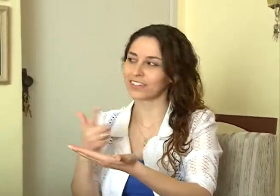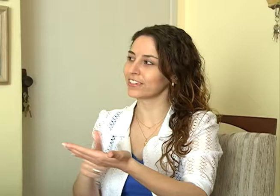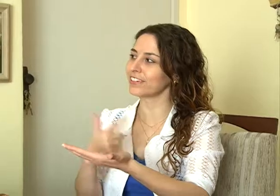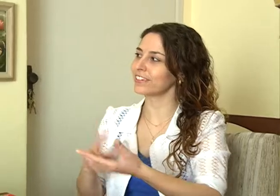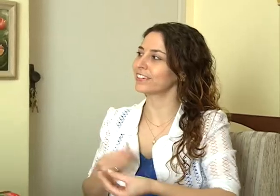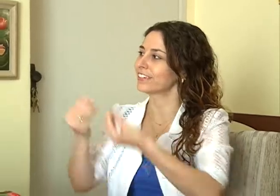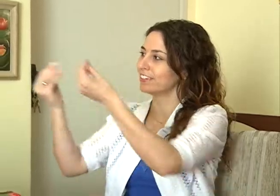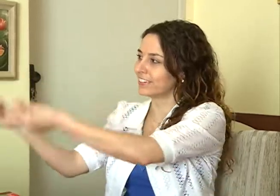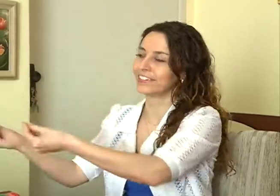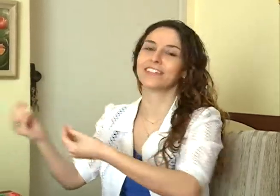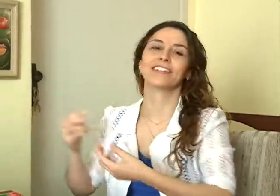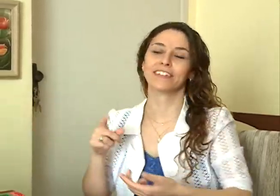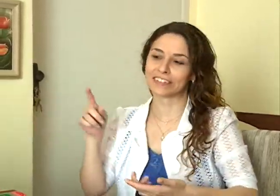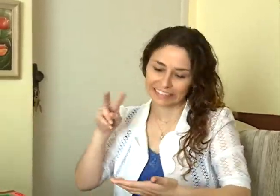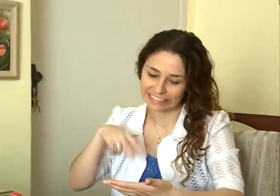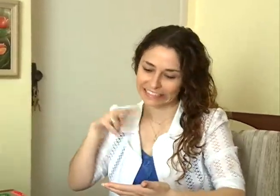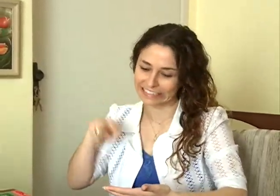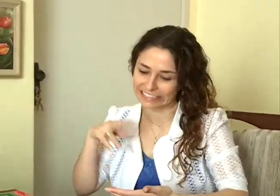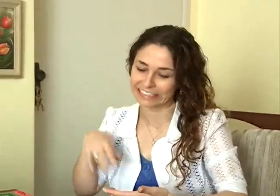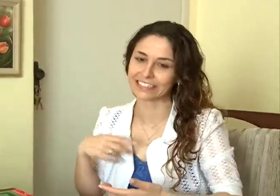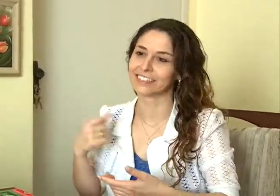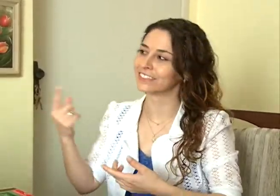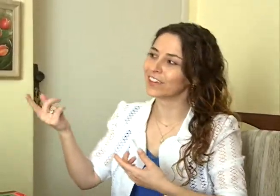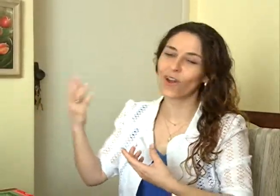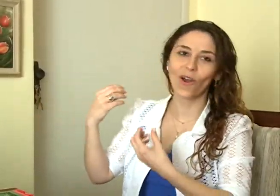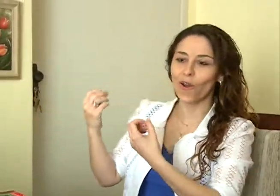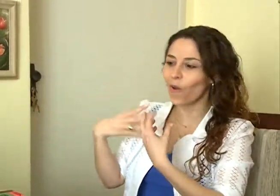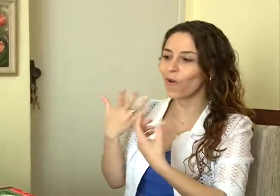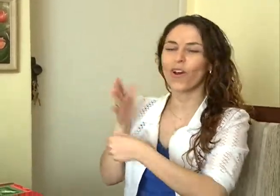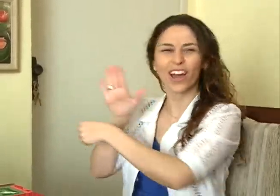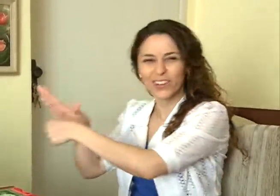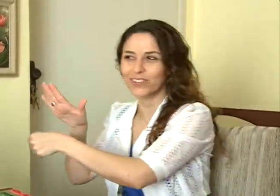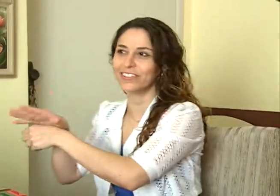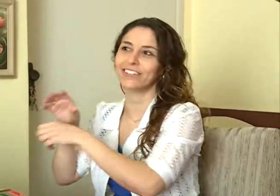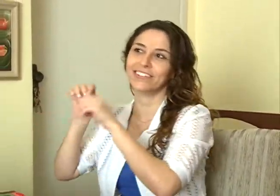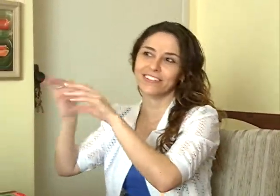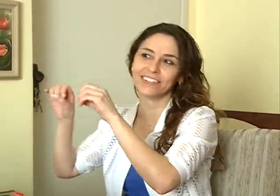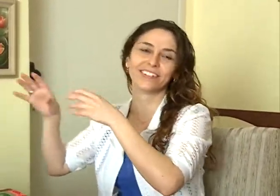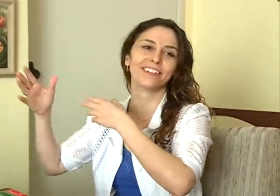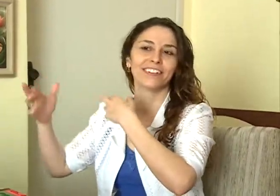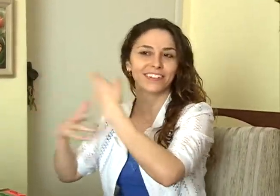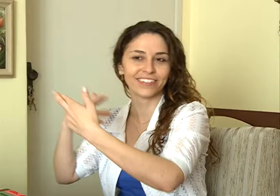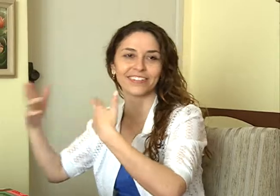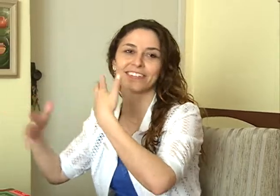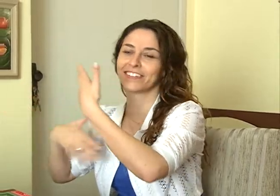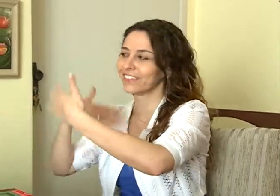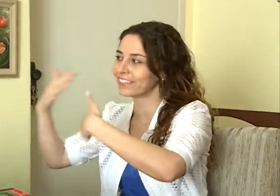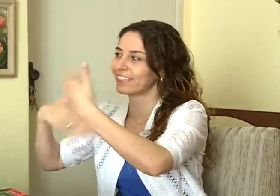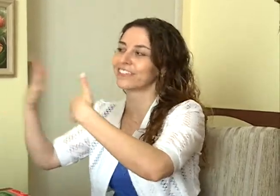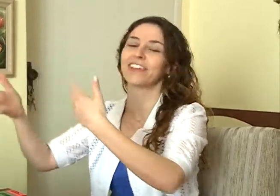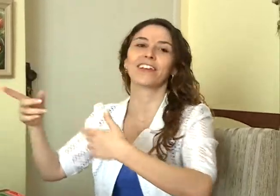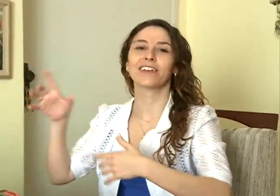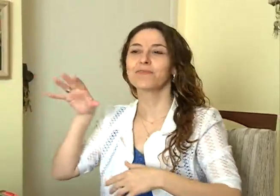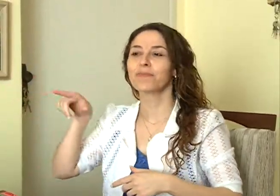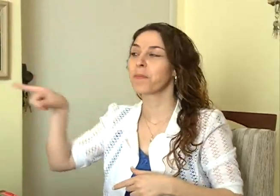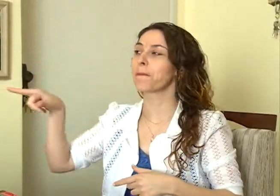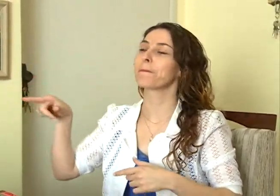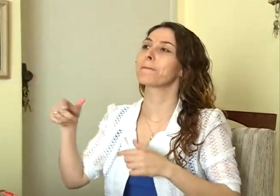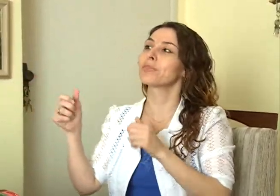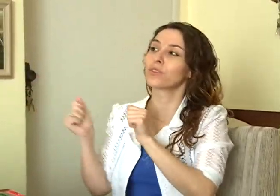aprendendo. Me pediu alguns materiais em libras, estudou, me perguntava sinais. Eu ajudava. E foi assim.